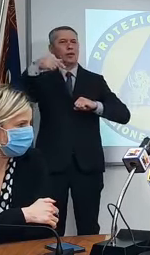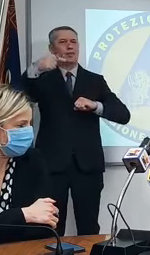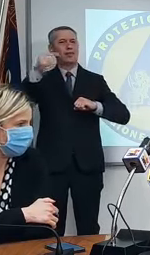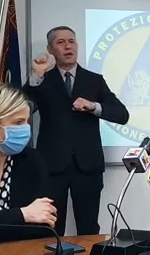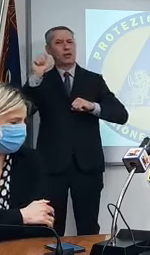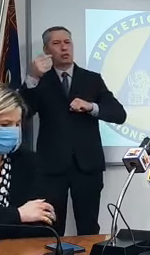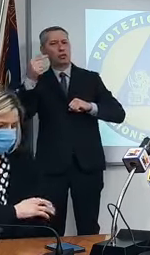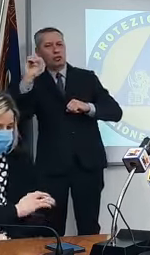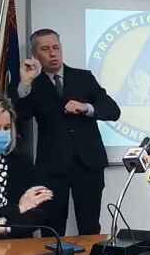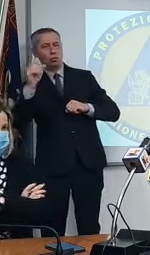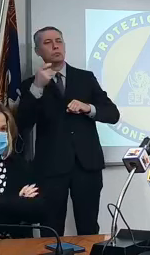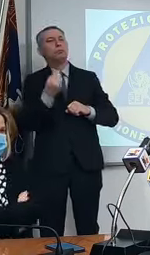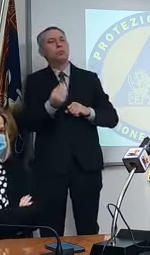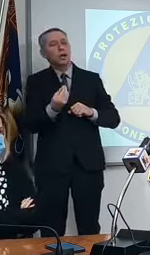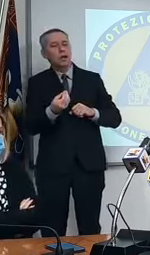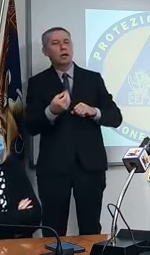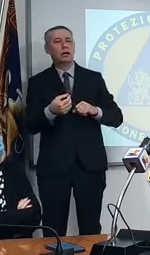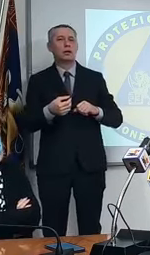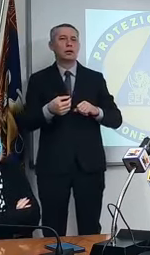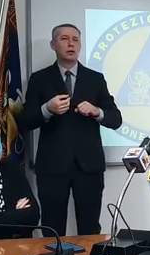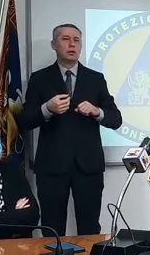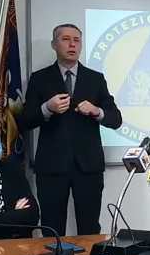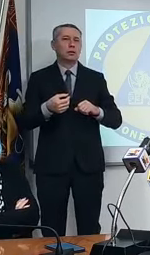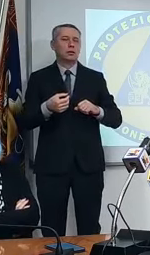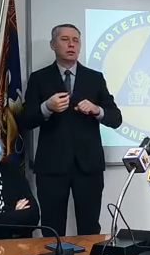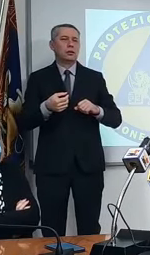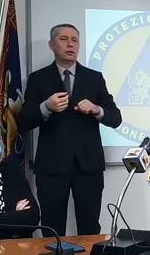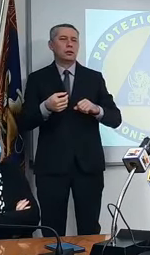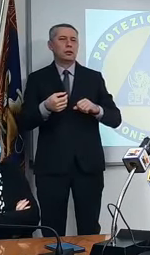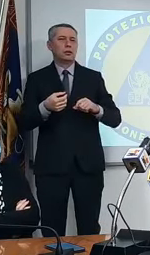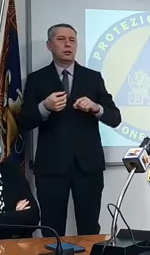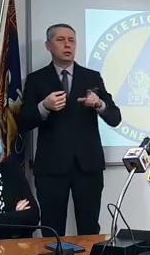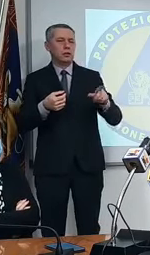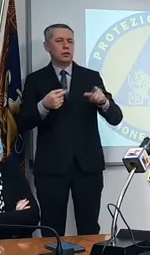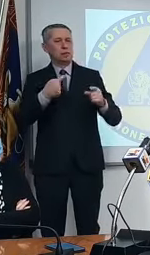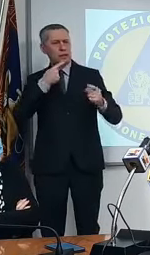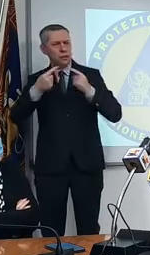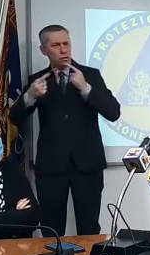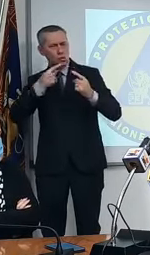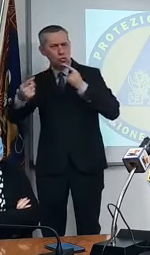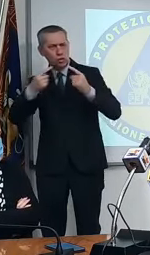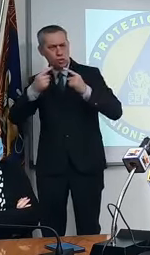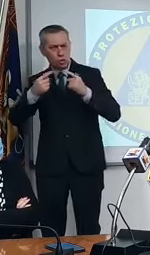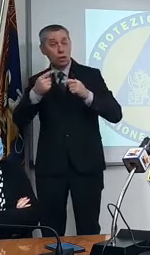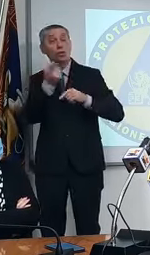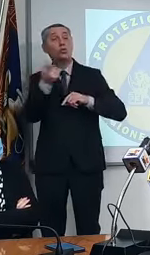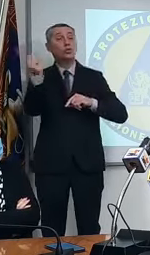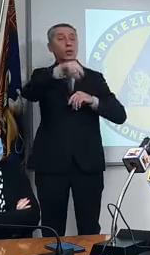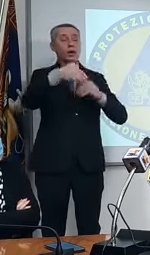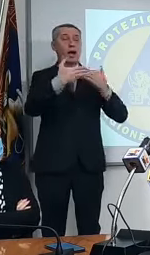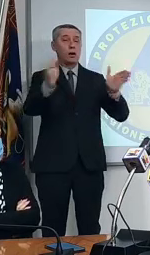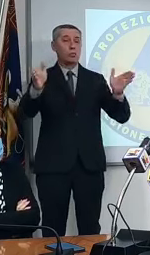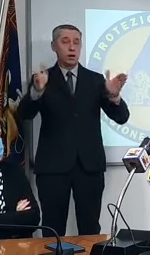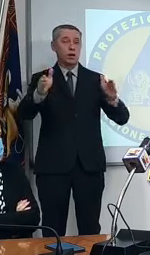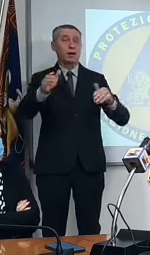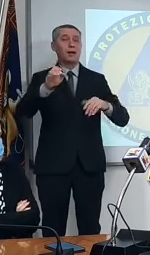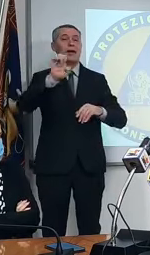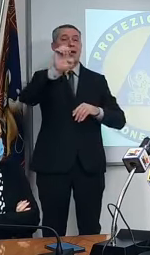tante, tante, diciamo, discussioni in senso positivo, domani apre all'Expo Venice,